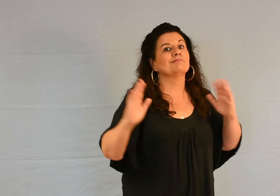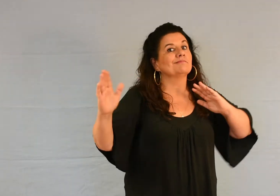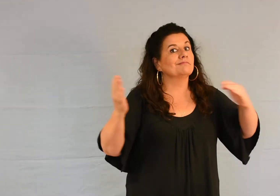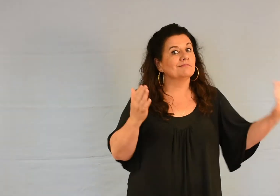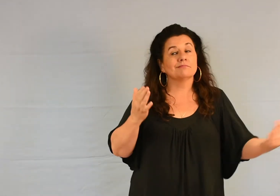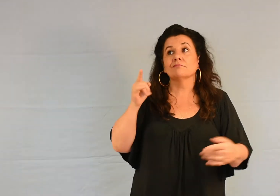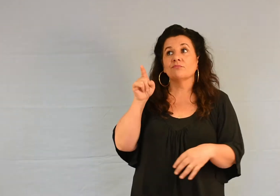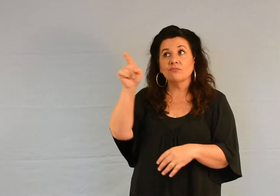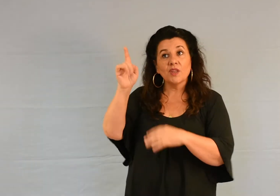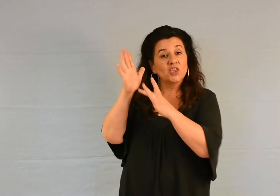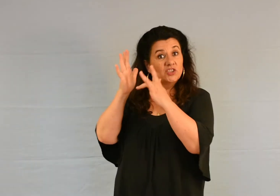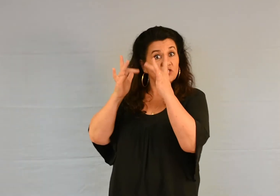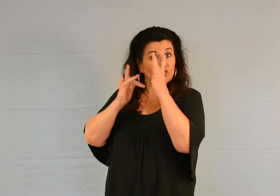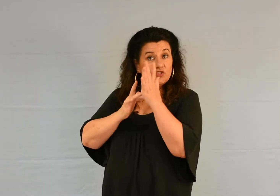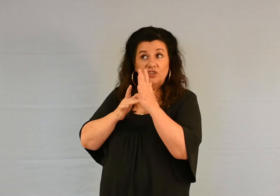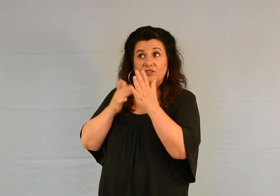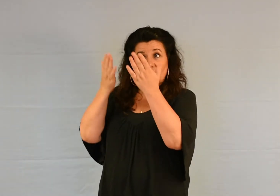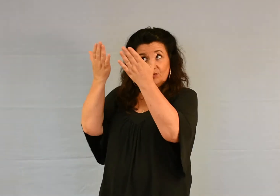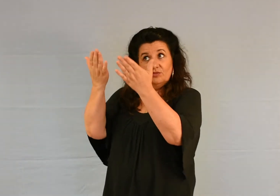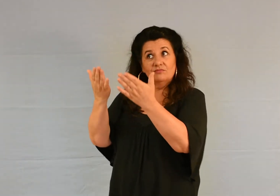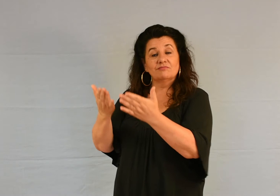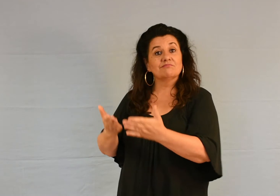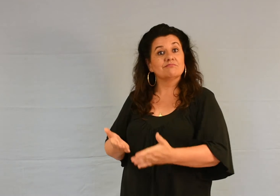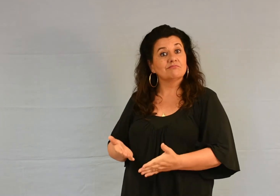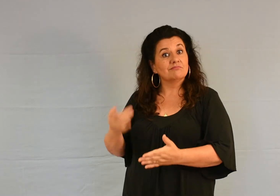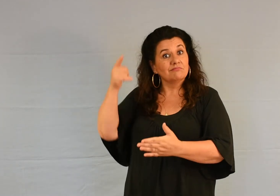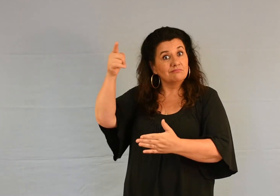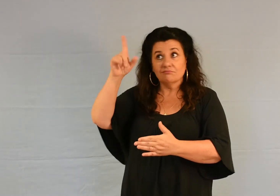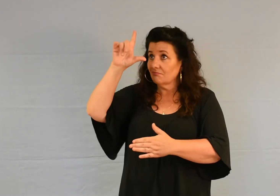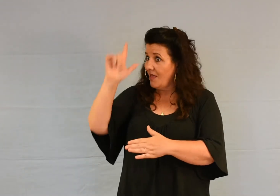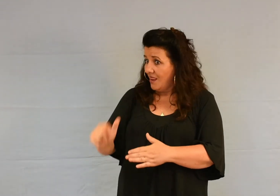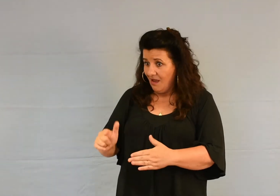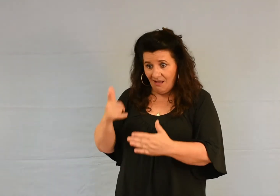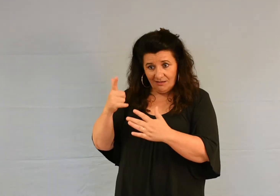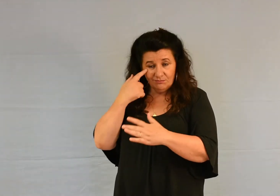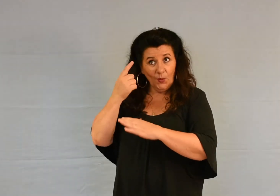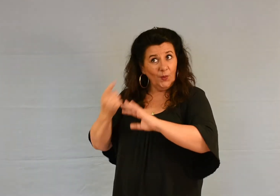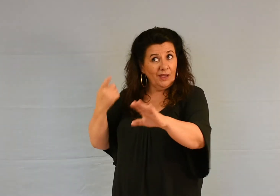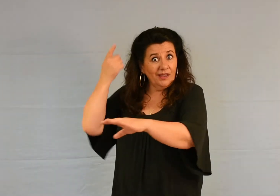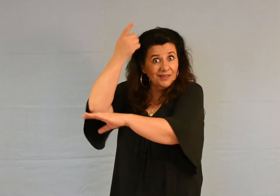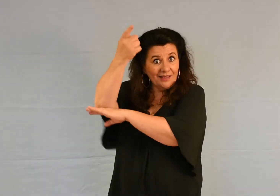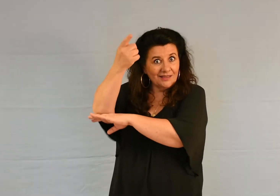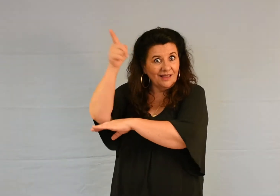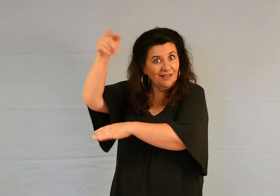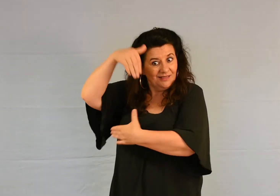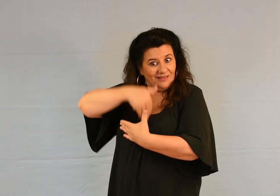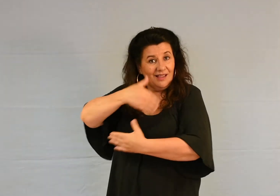Jésus, lui, parce qu'il demeure pour l'éternité, possède un sacerdoce qui ne passe pas.